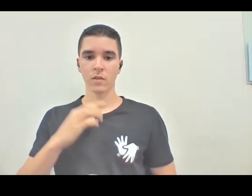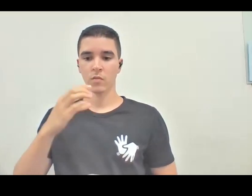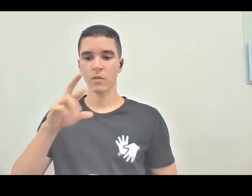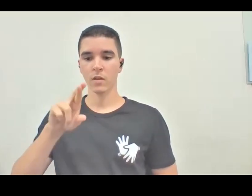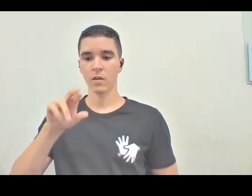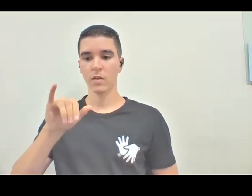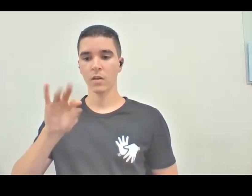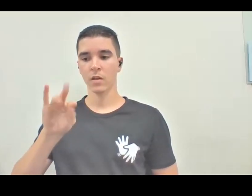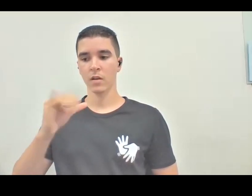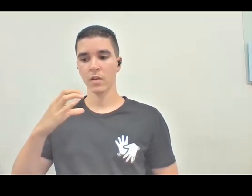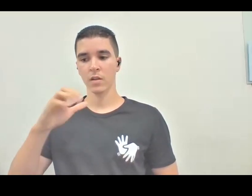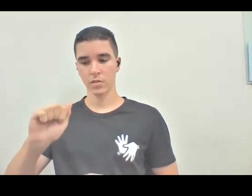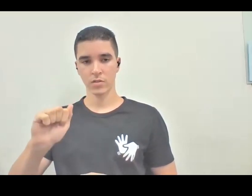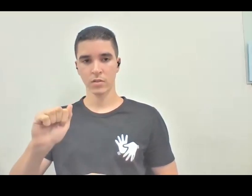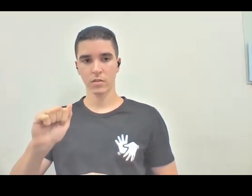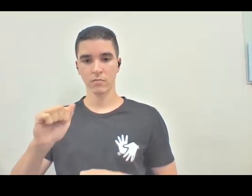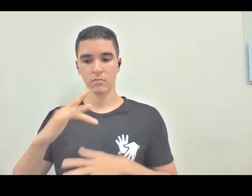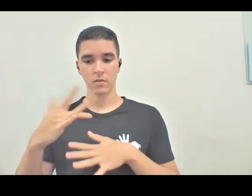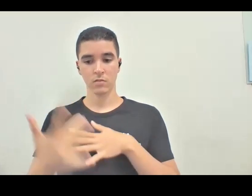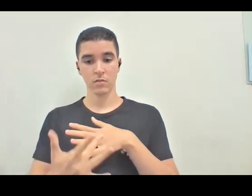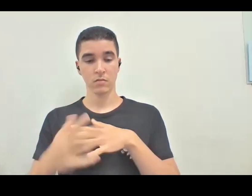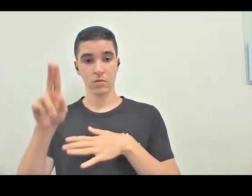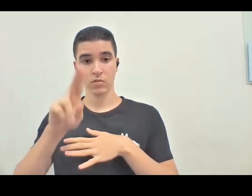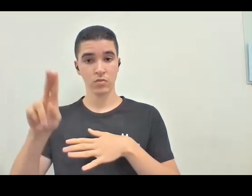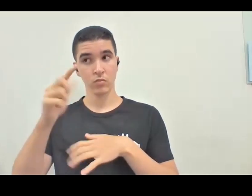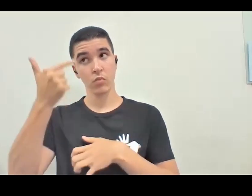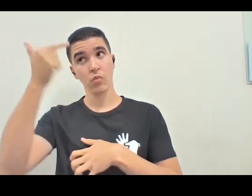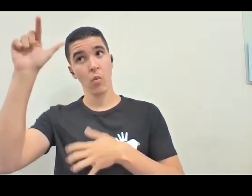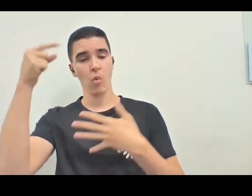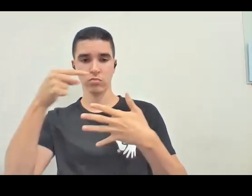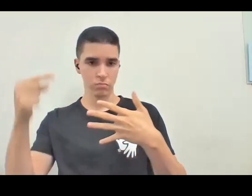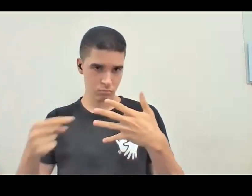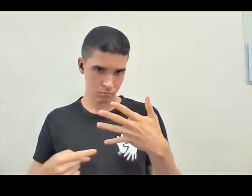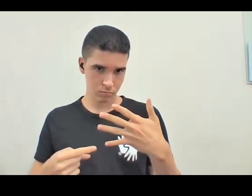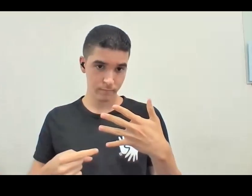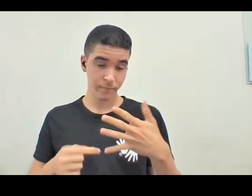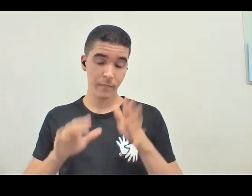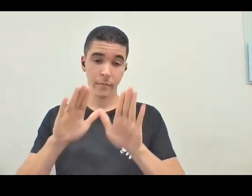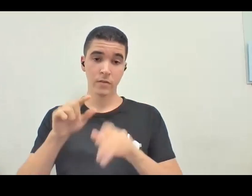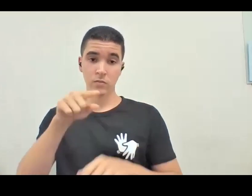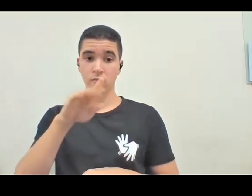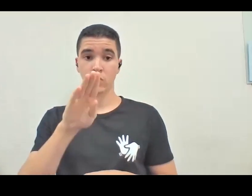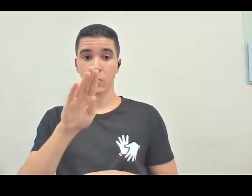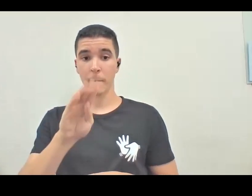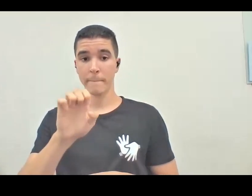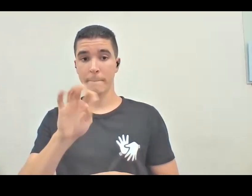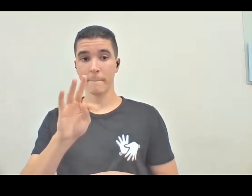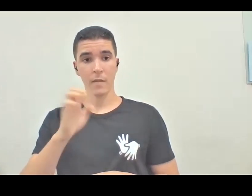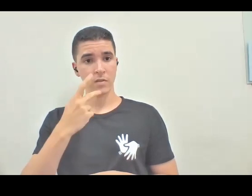sociais e a forma como a gente usa por outros motivos, né, quando o Bete traz essa questão, eu fico ainda mais abismada de